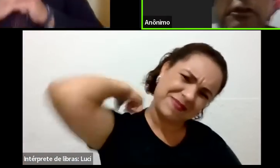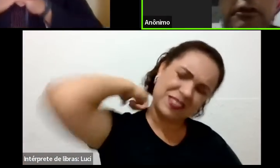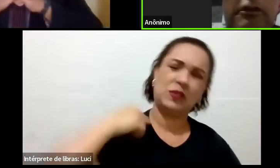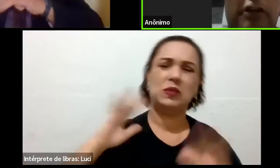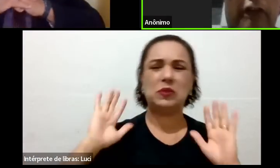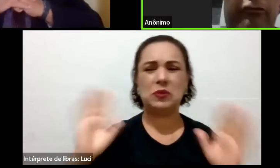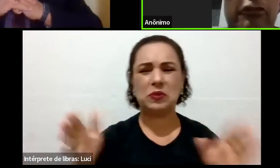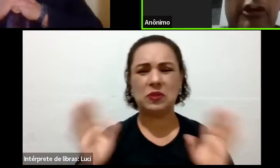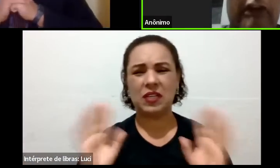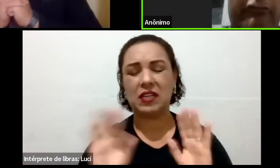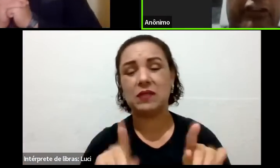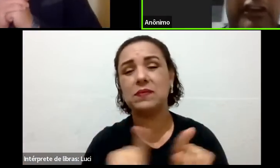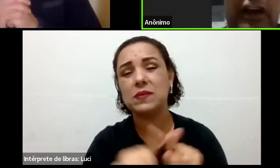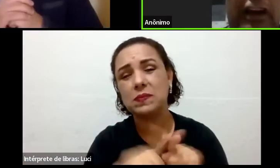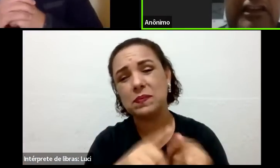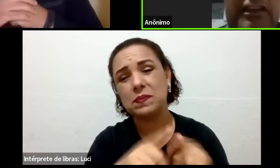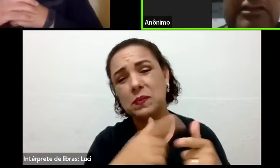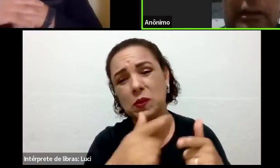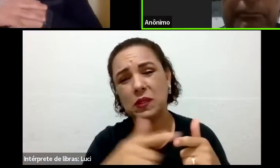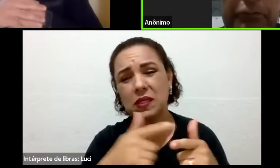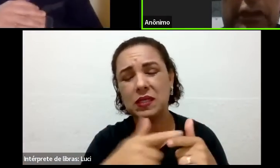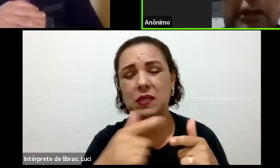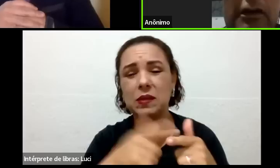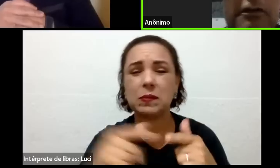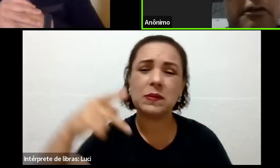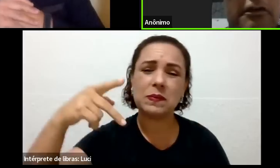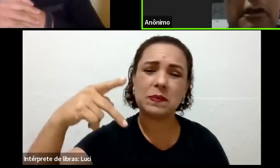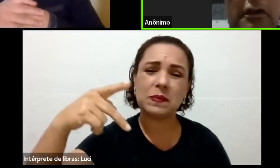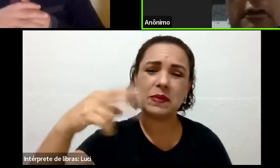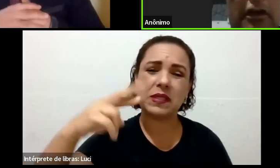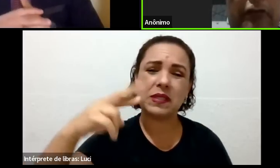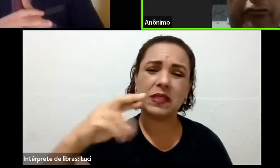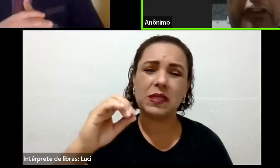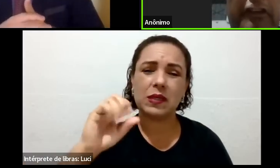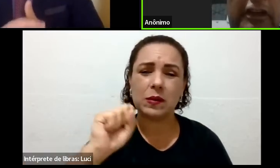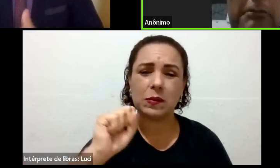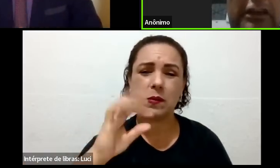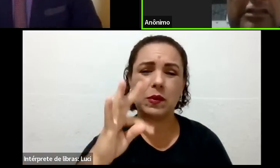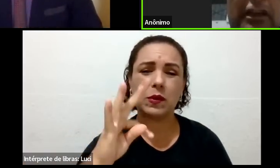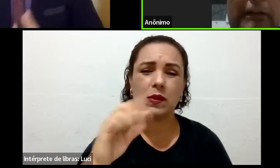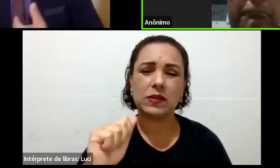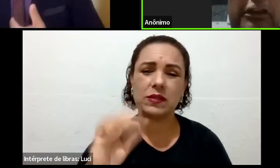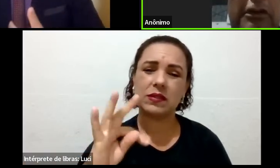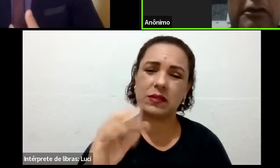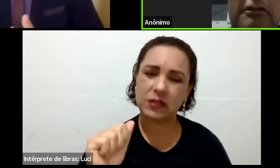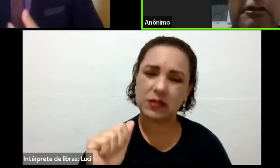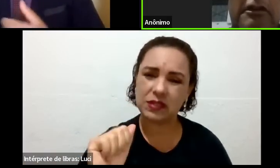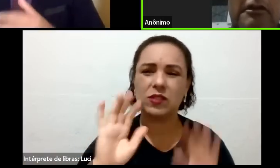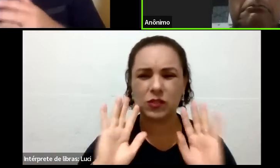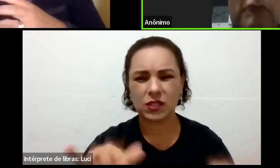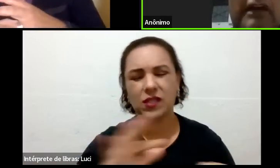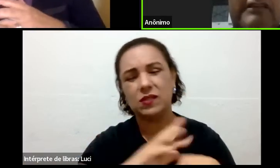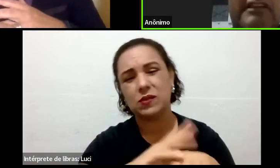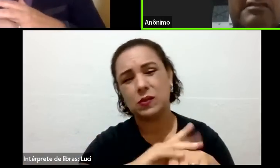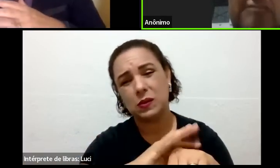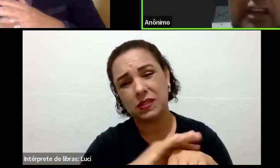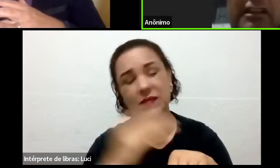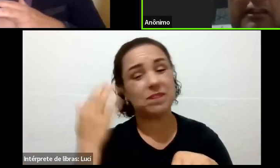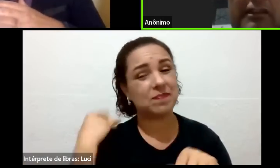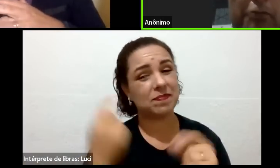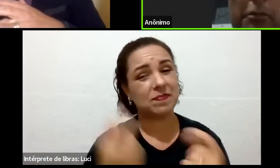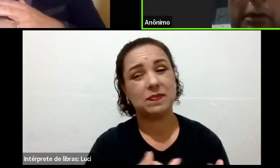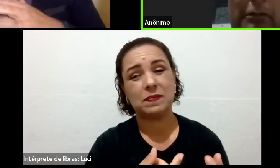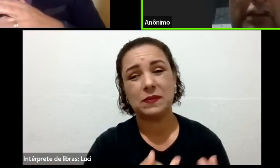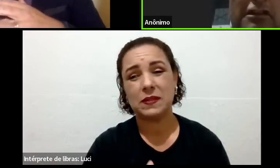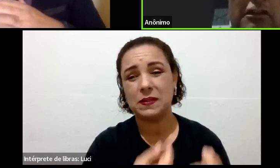e já fui, já fiz raiderapia e já fiz quimioterapia, mas até